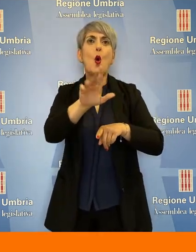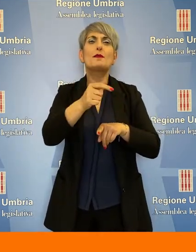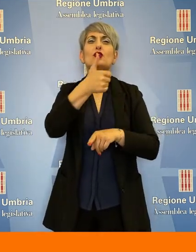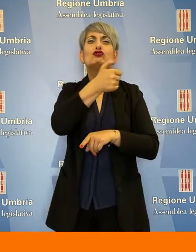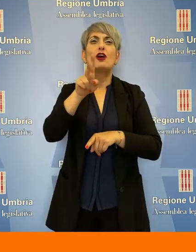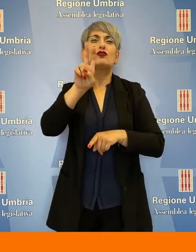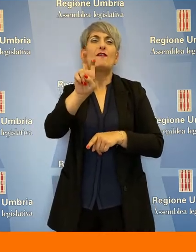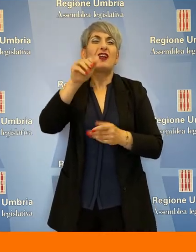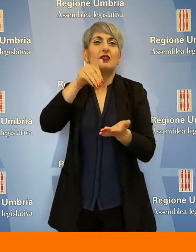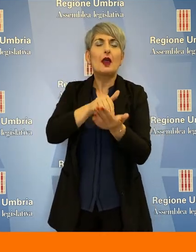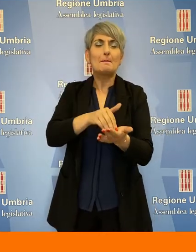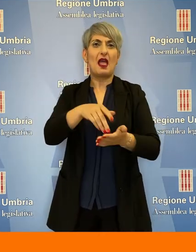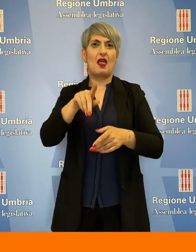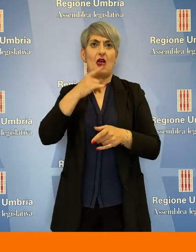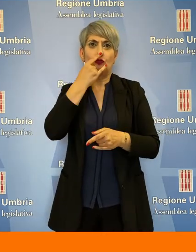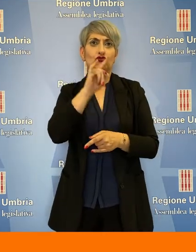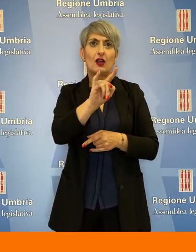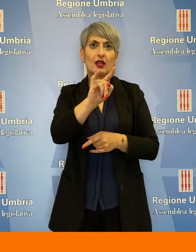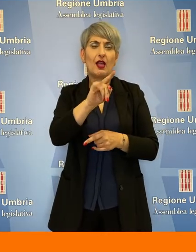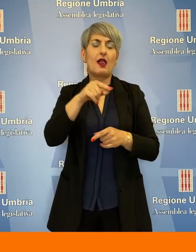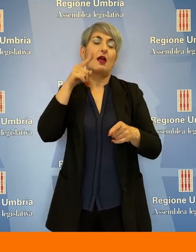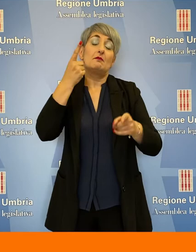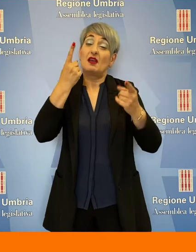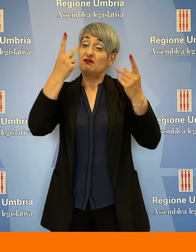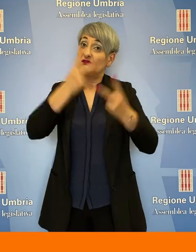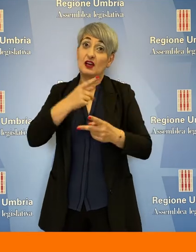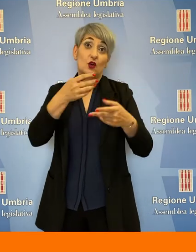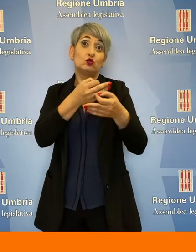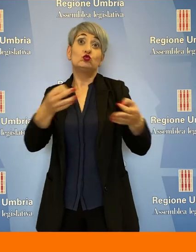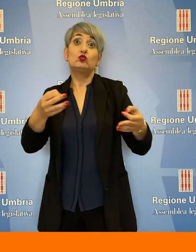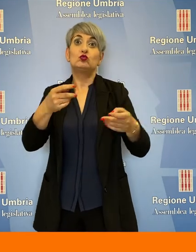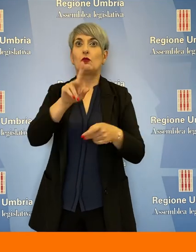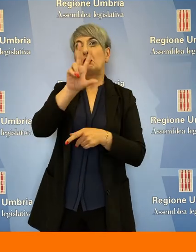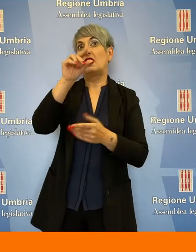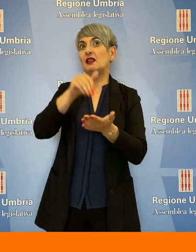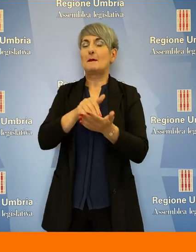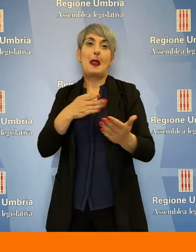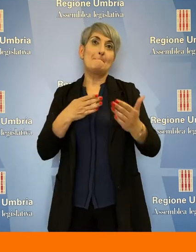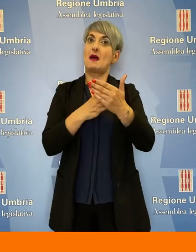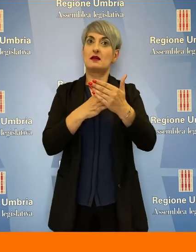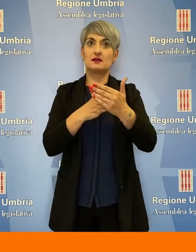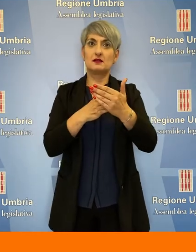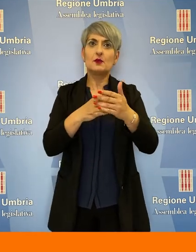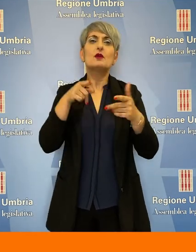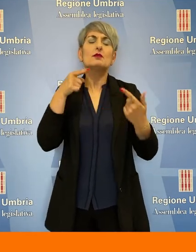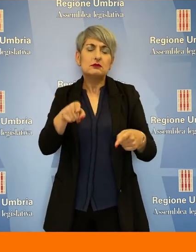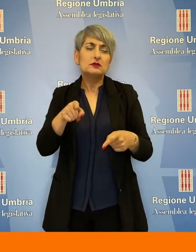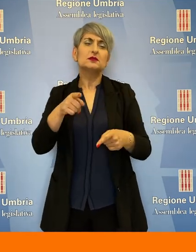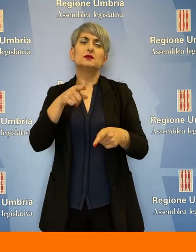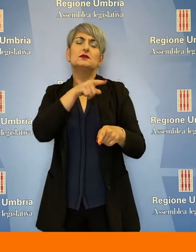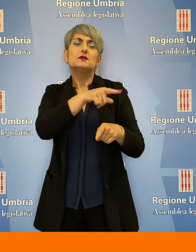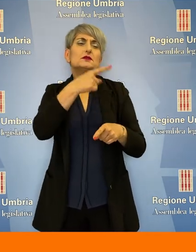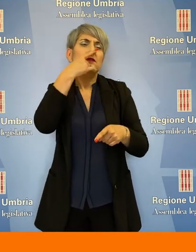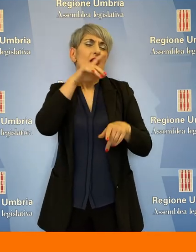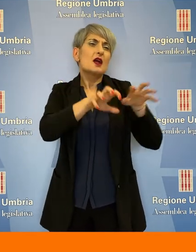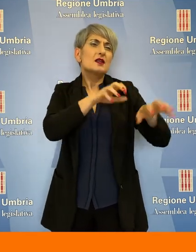cinghiale, quando per rimanere in un giusto equilibrio non dovrebbero superare i 30.000, ha rimarcato come questa specie